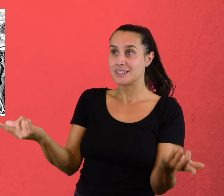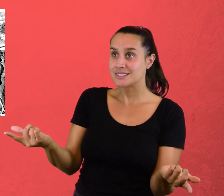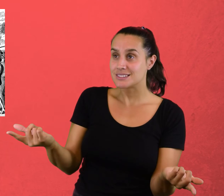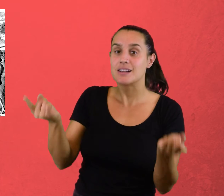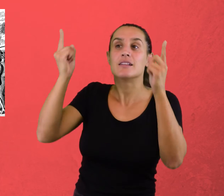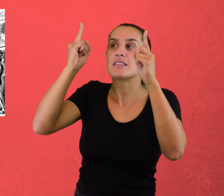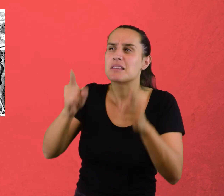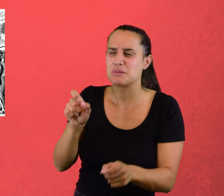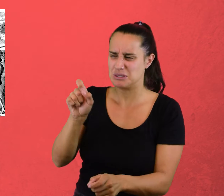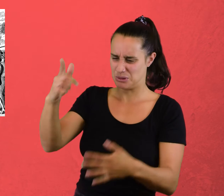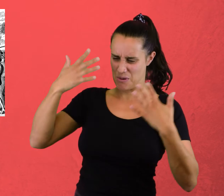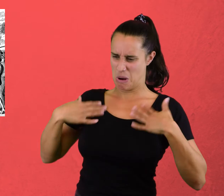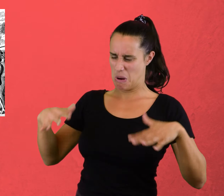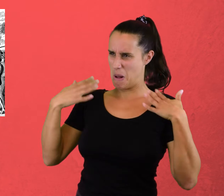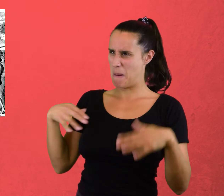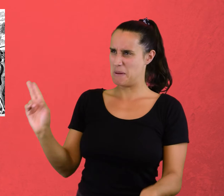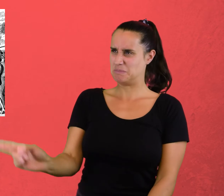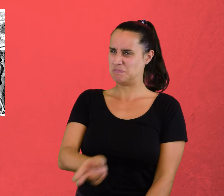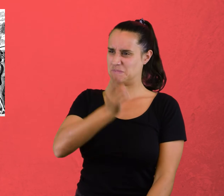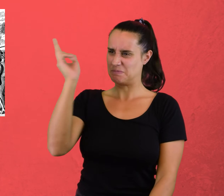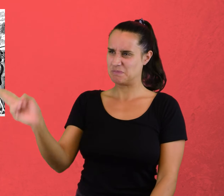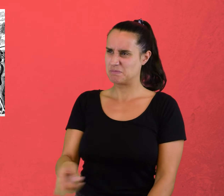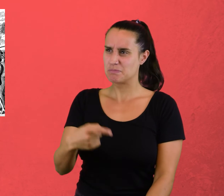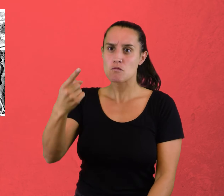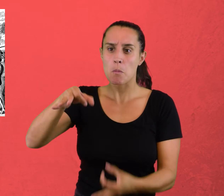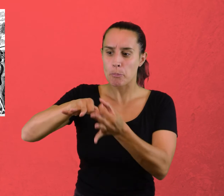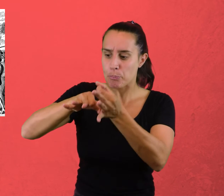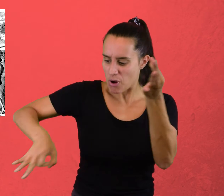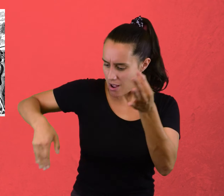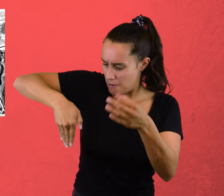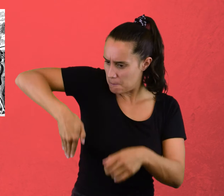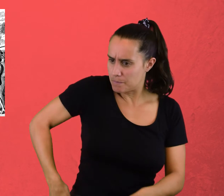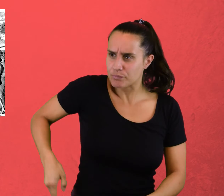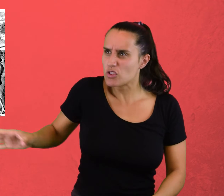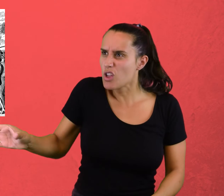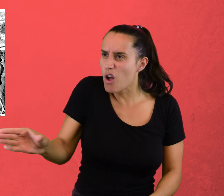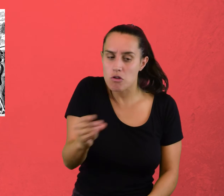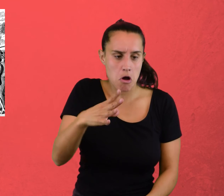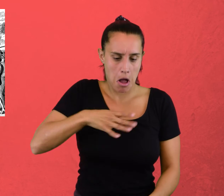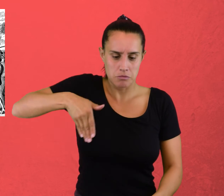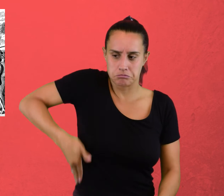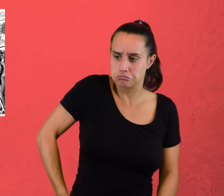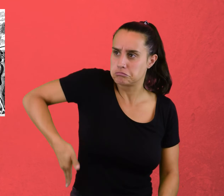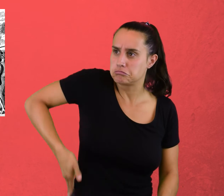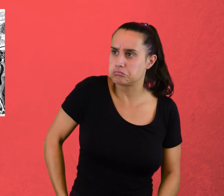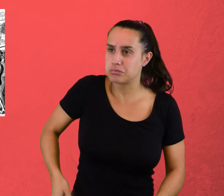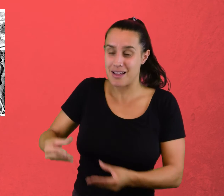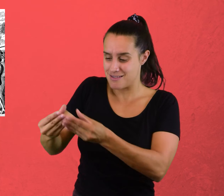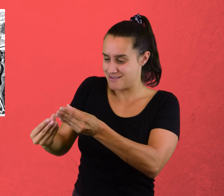sorprendía eran las vestimentas, y aquellos palos que llevaban colgando huecos con otro palo adentro plano,